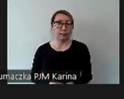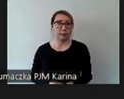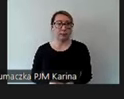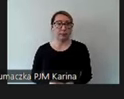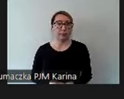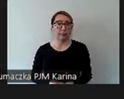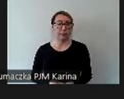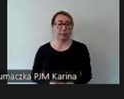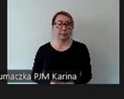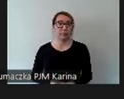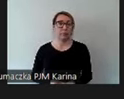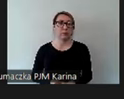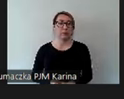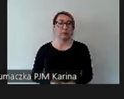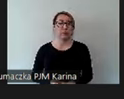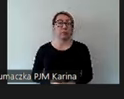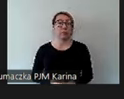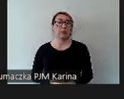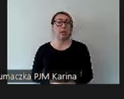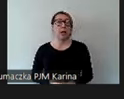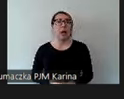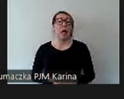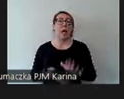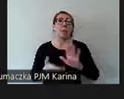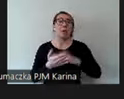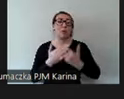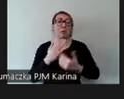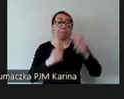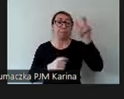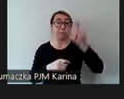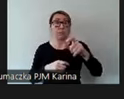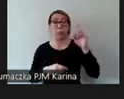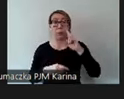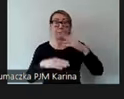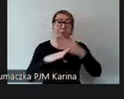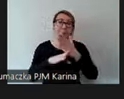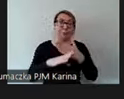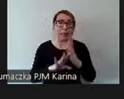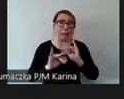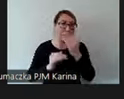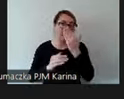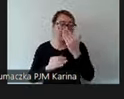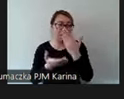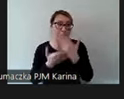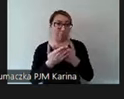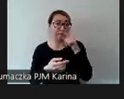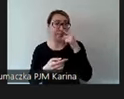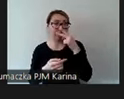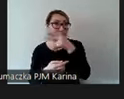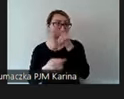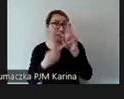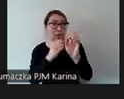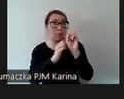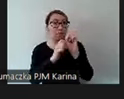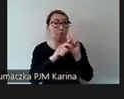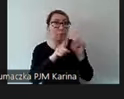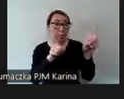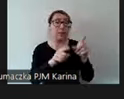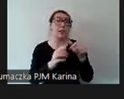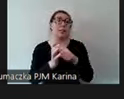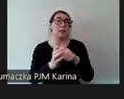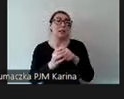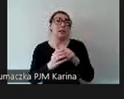I gdybyśmy mieli teraz sklasyfikować osoby, to tak jak widzicie na tym pierwszym slajdzie są to